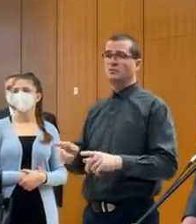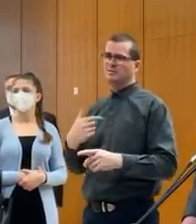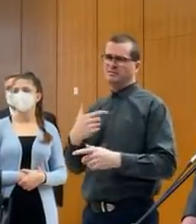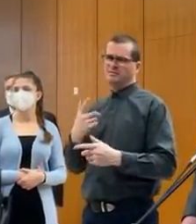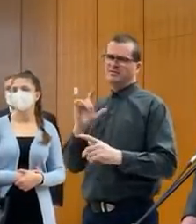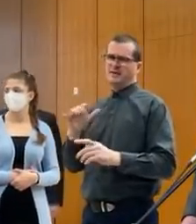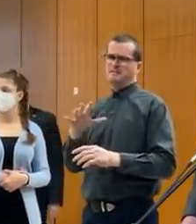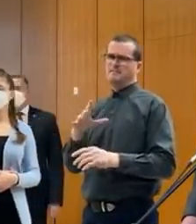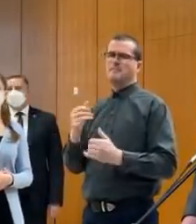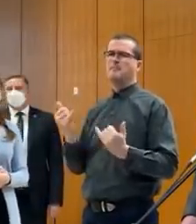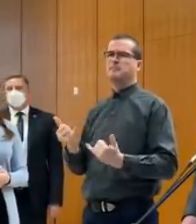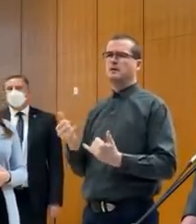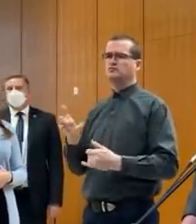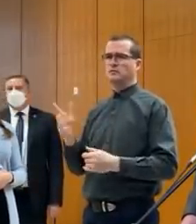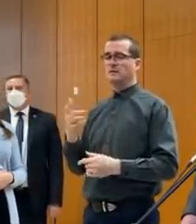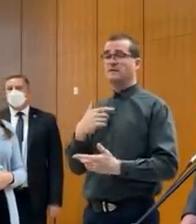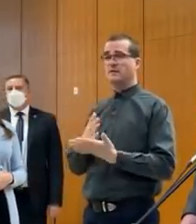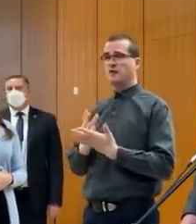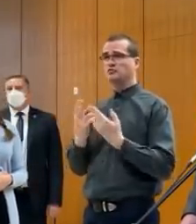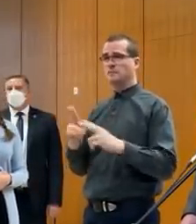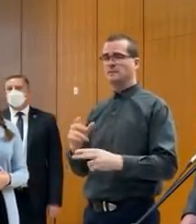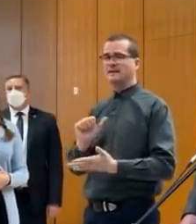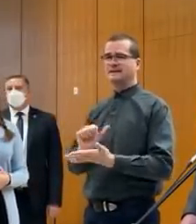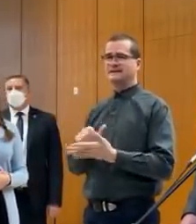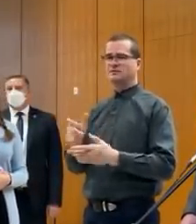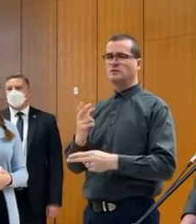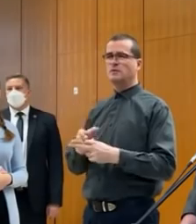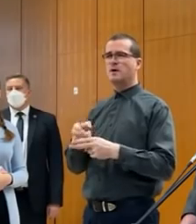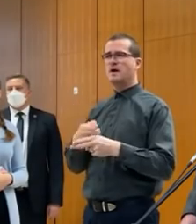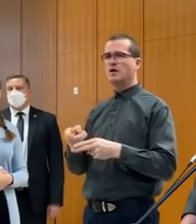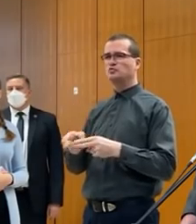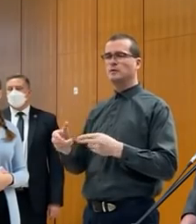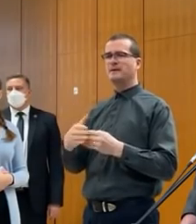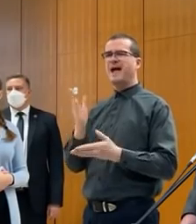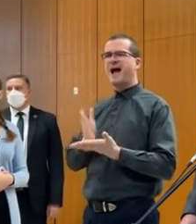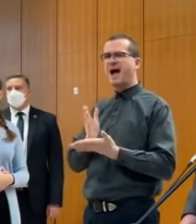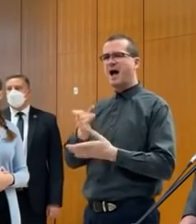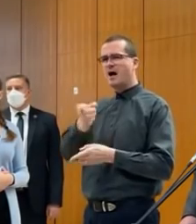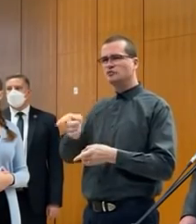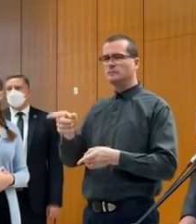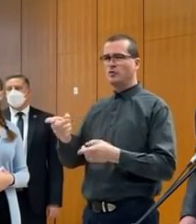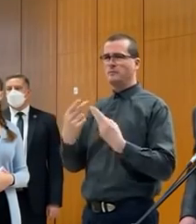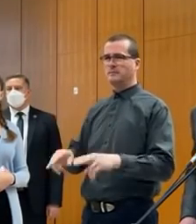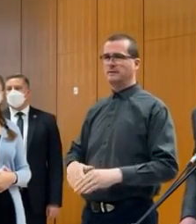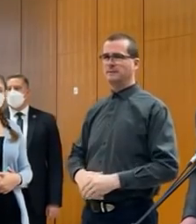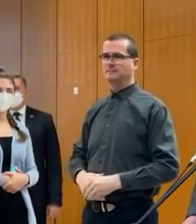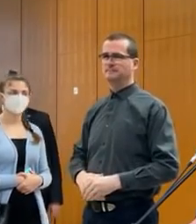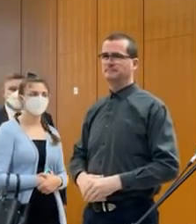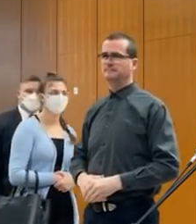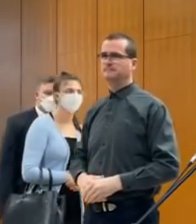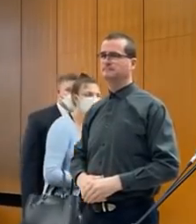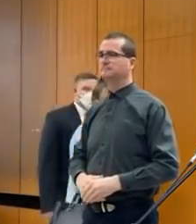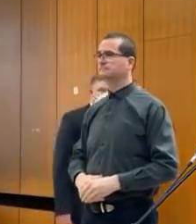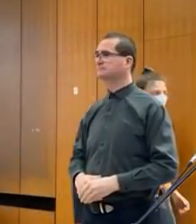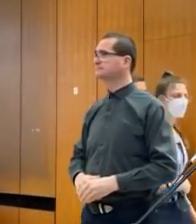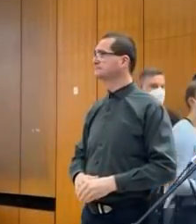štandardné. A v každom prípade určite sa nerobia rekonstrukcie pri každom takom prípade. Ďakujem.